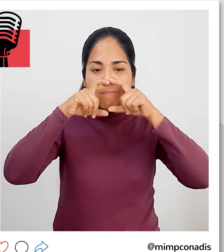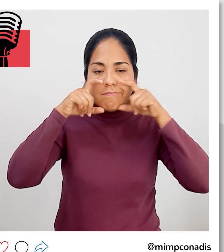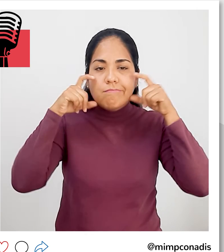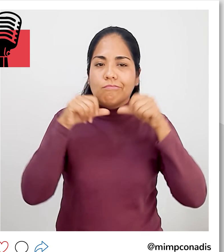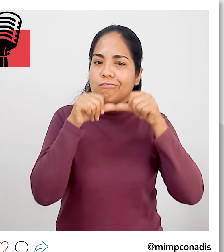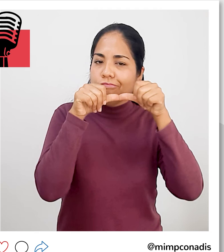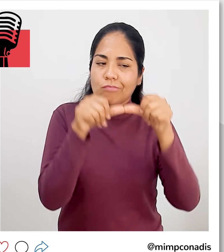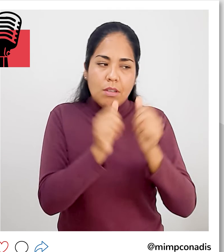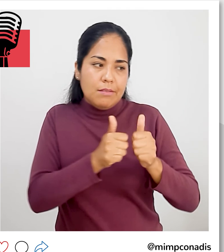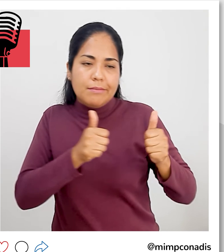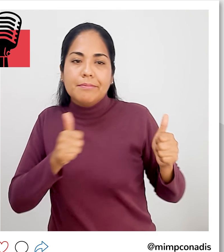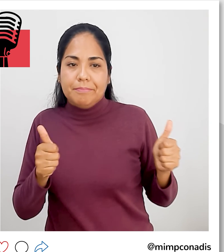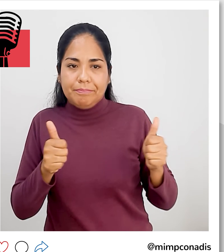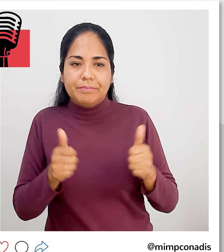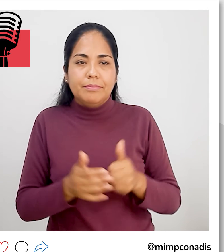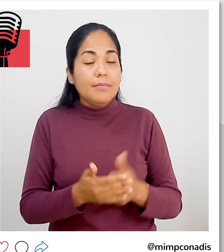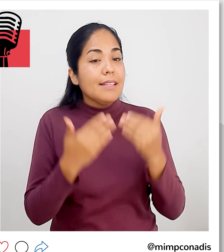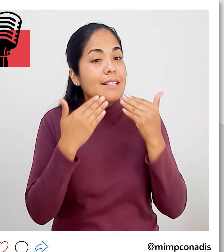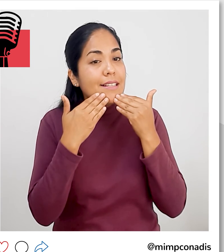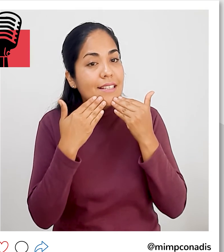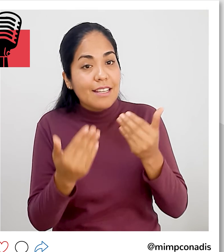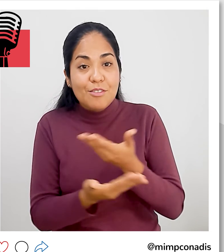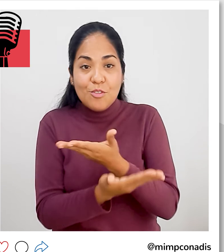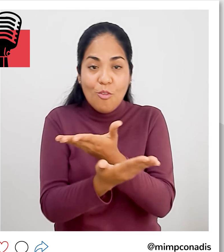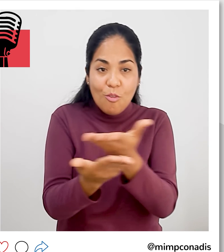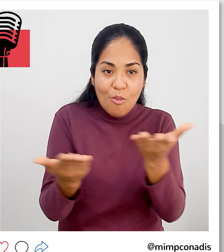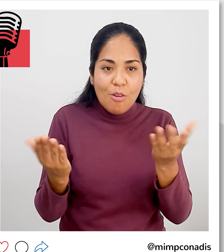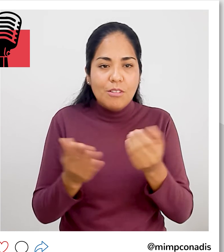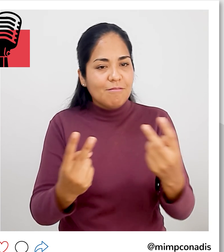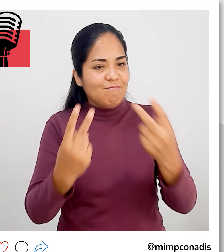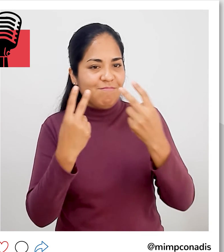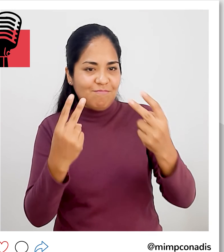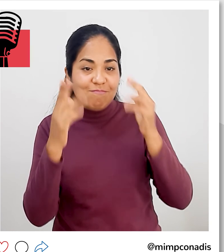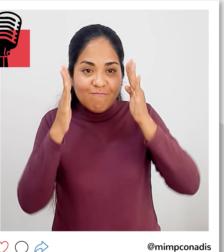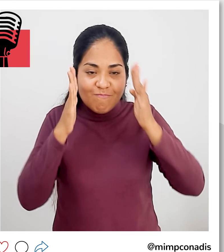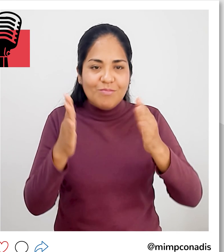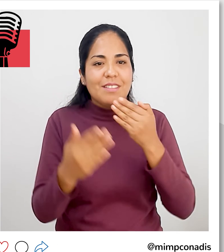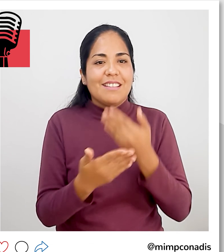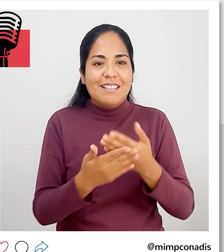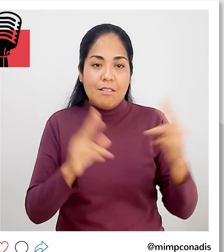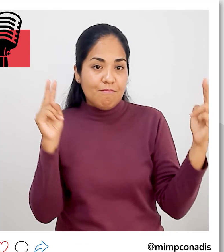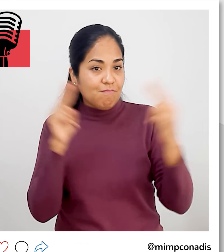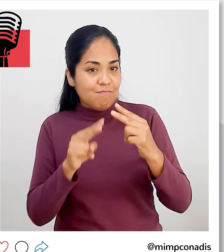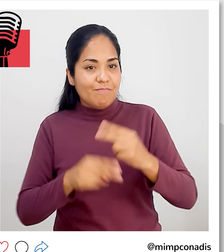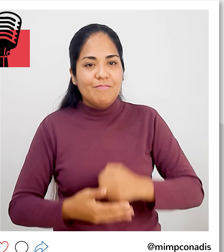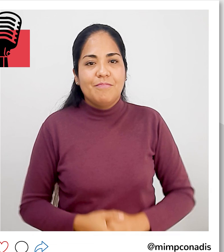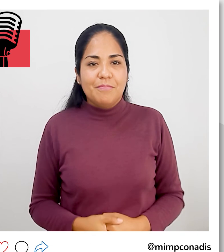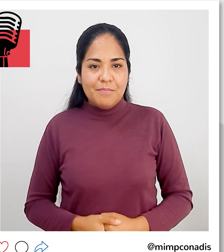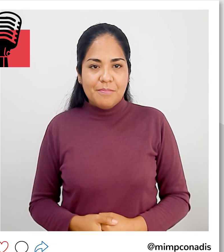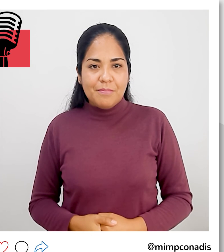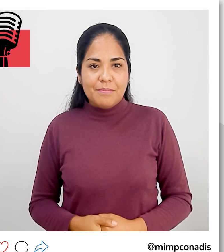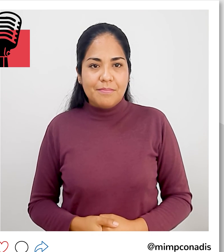la mascarilla y mantener tu distancia social. Gracias a todas y todos por su atención. ¡Hasta la próxima!